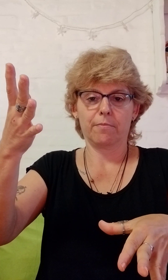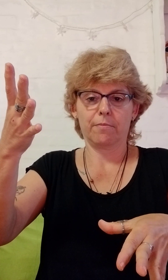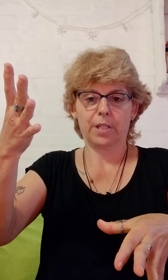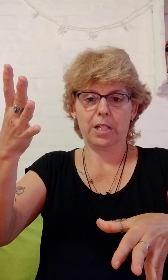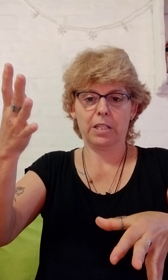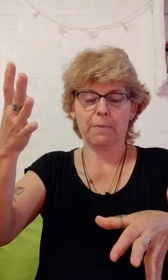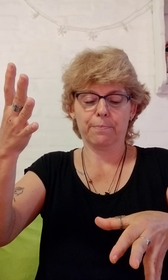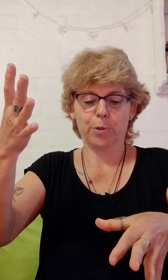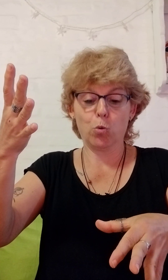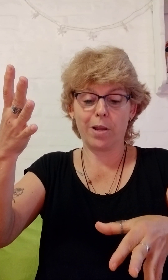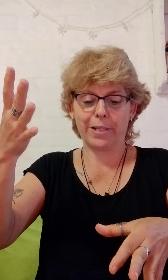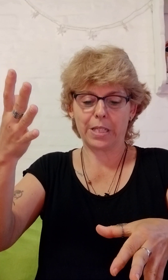Ahí está. Una vez.